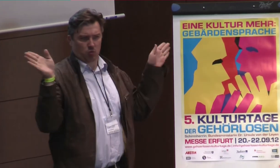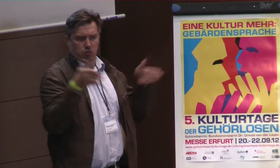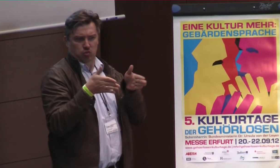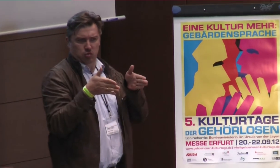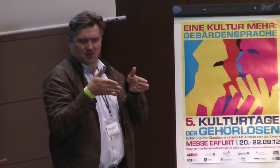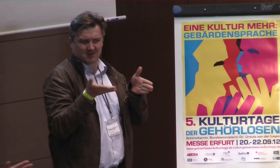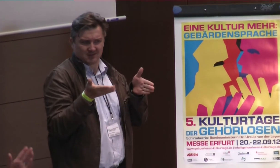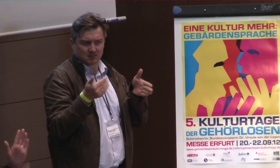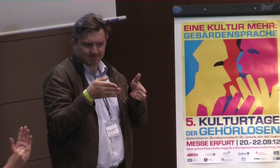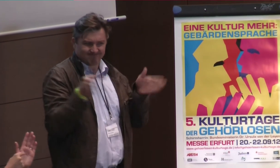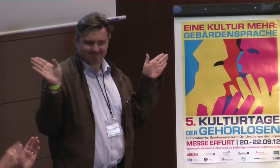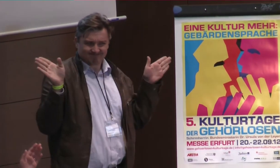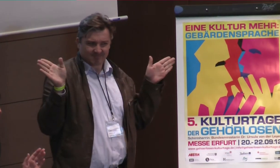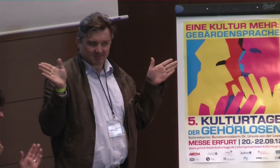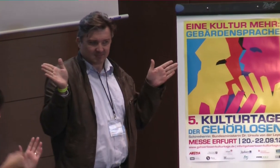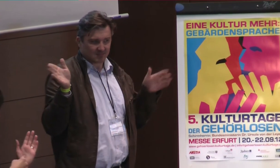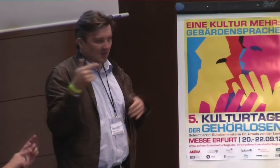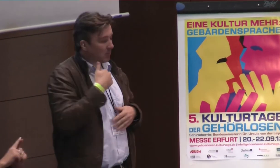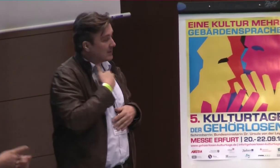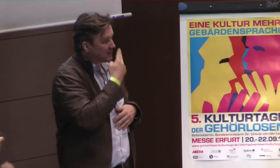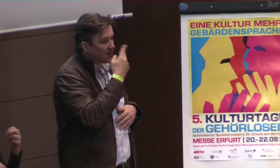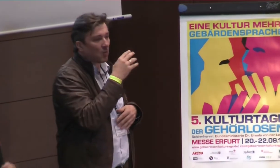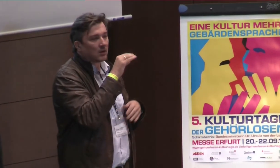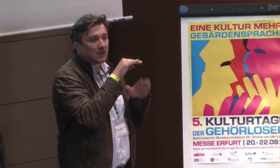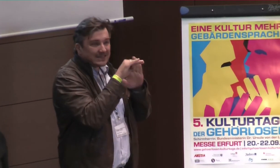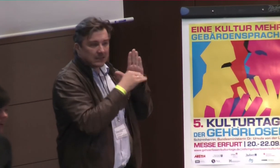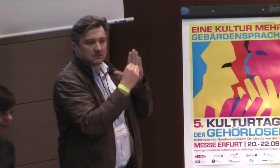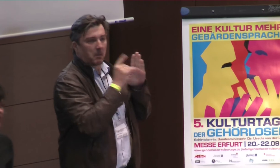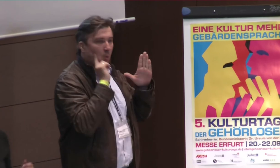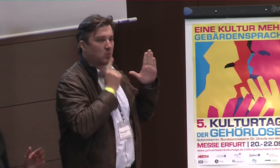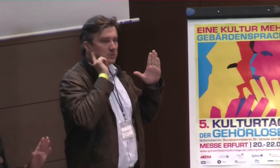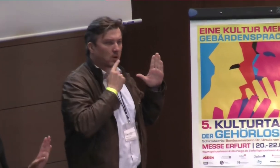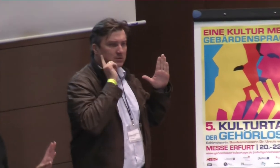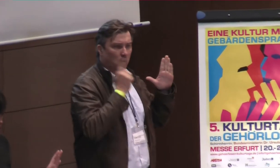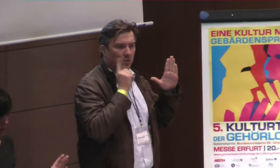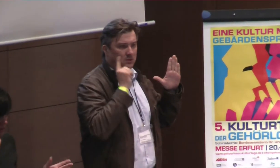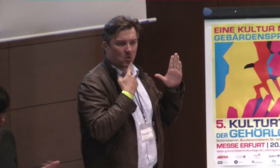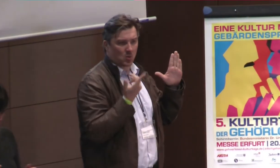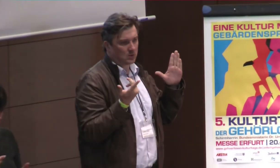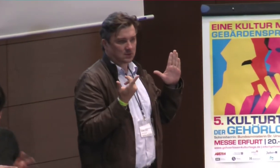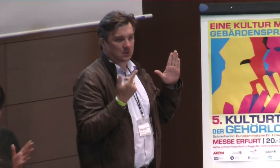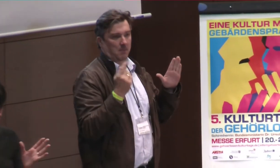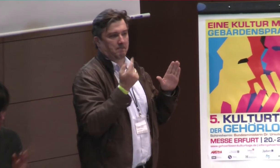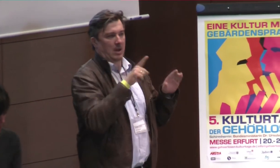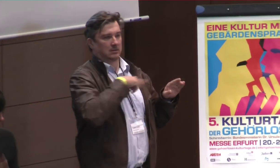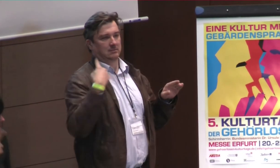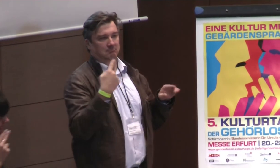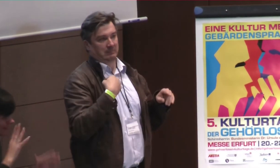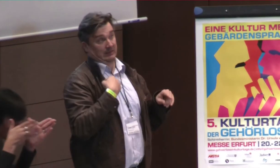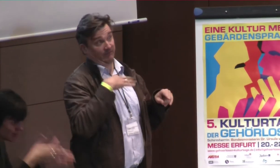Und das heißt, mir ist das hier zu eigenscheinend, zu begrenzt. Und ich glaube, dass es diese Formulierung, dass es immer